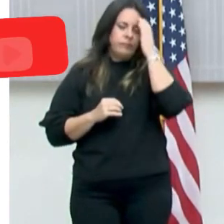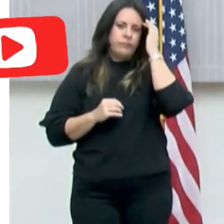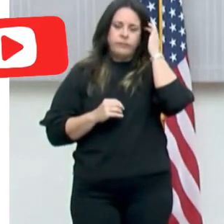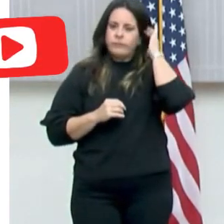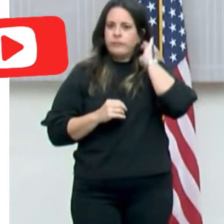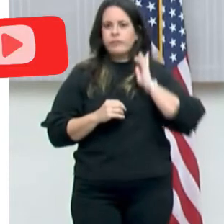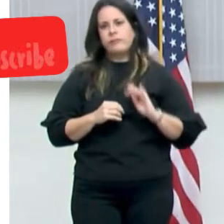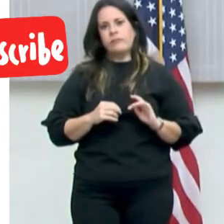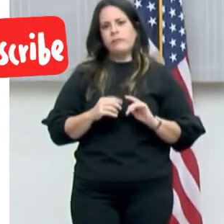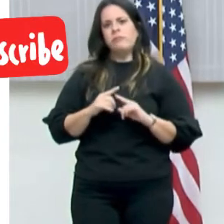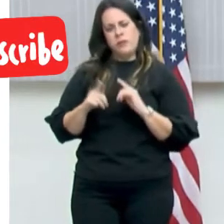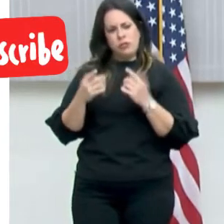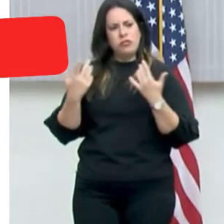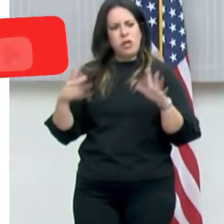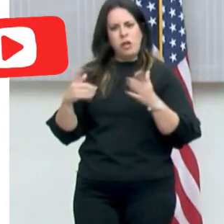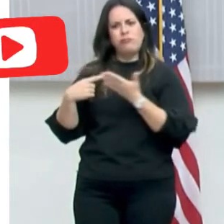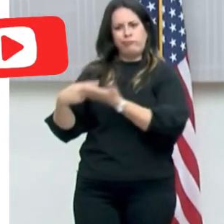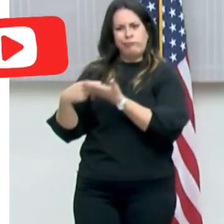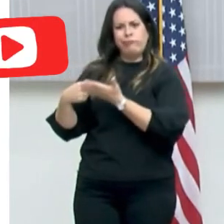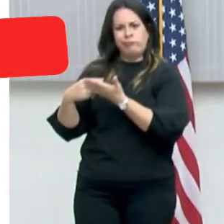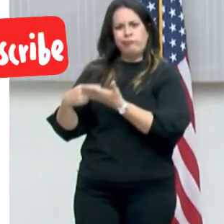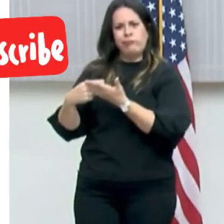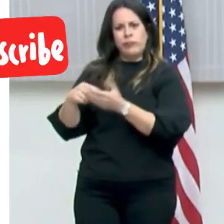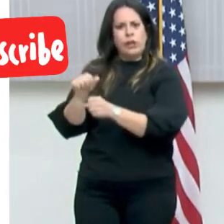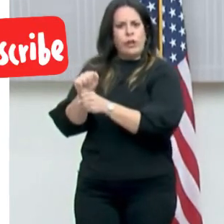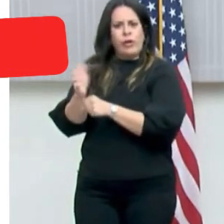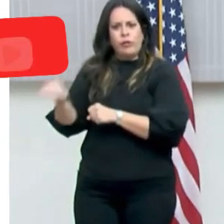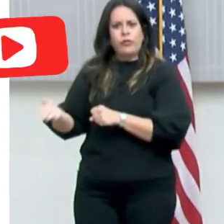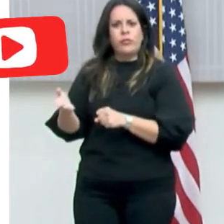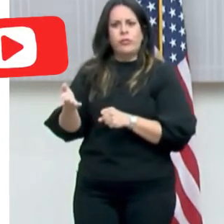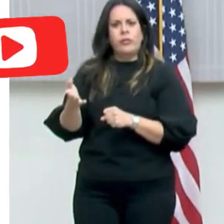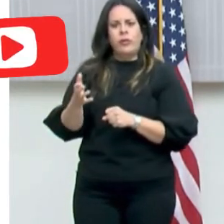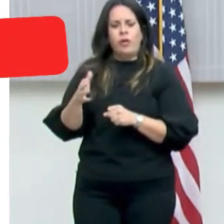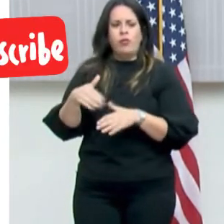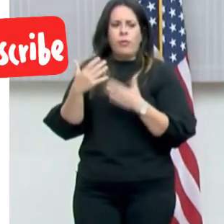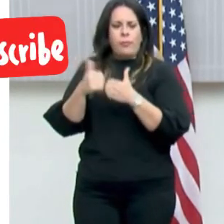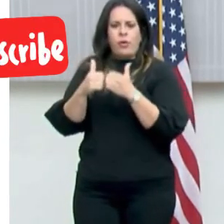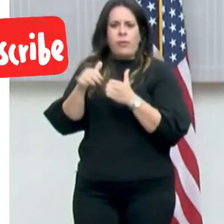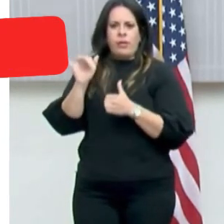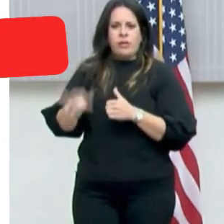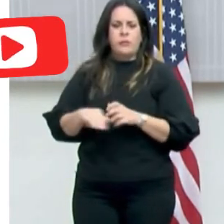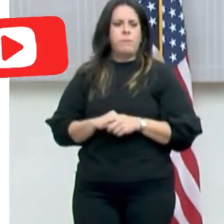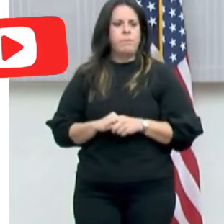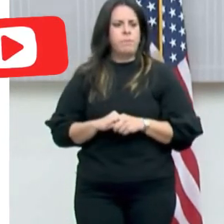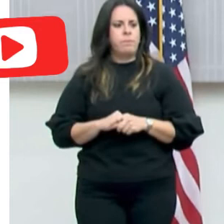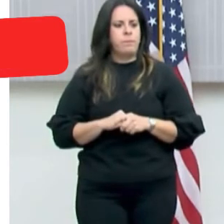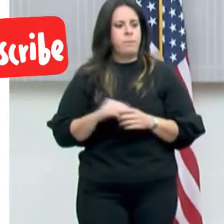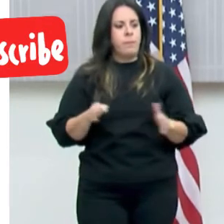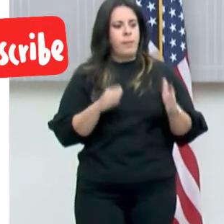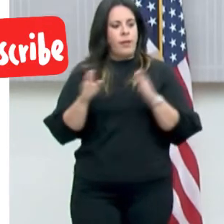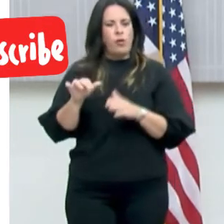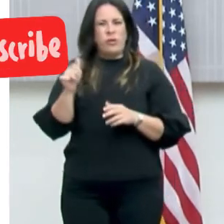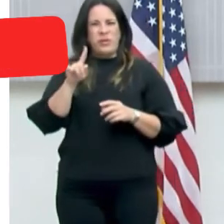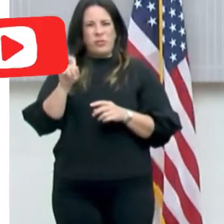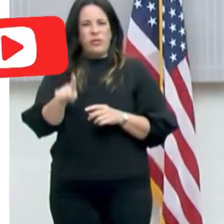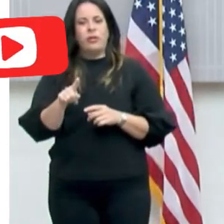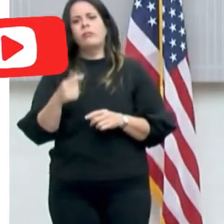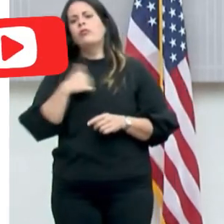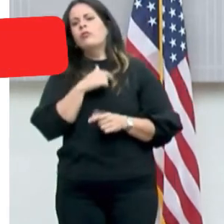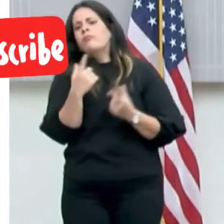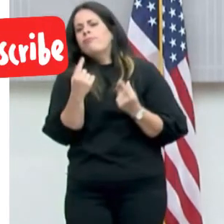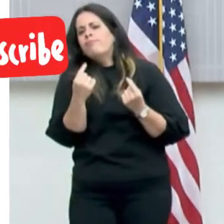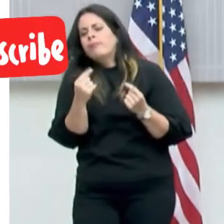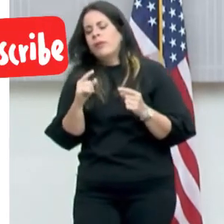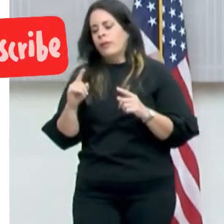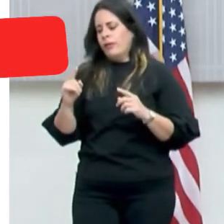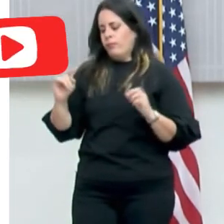pero eso está en curso. O sea, no vislumbramos mayor problema en esa área. Tengo otra pregunta. ¿Qué hacemos con